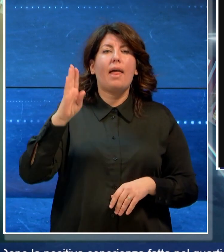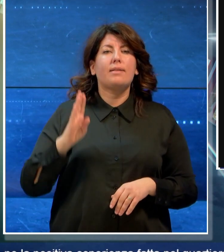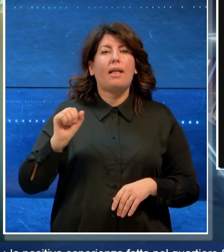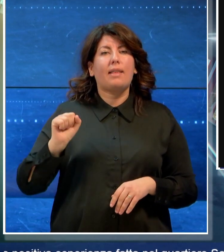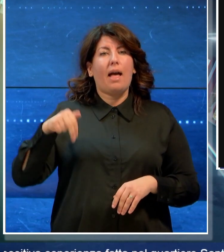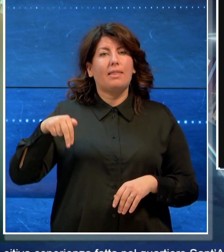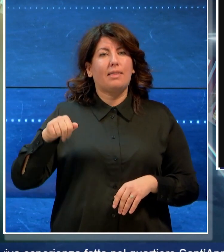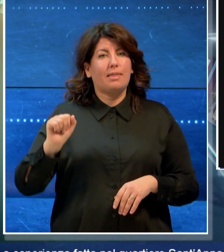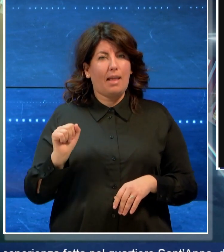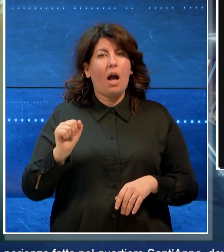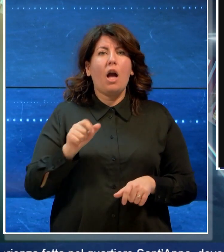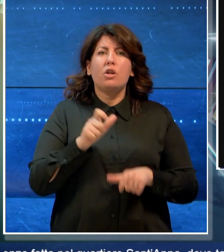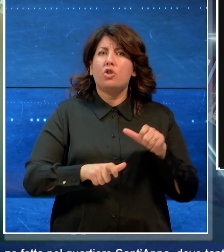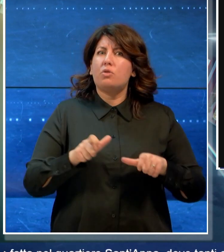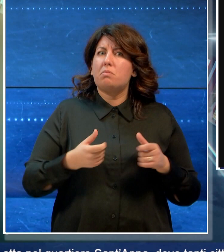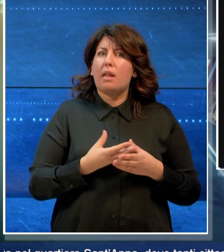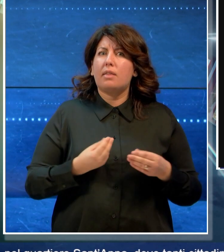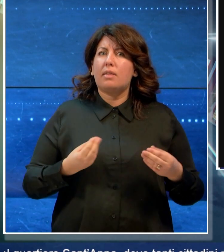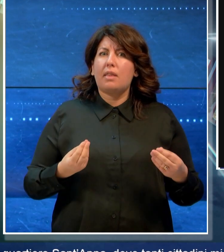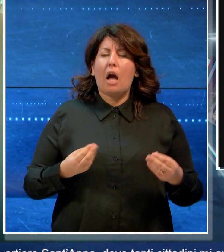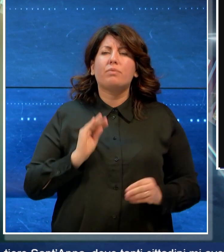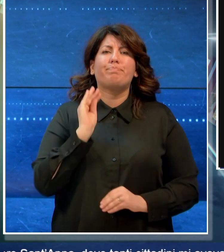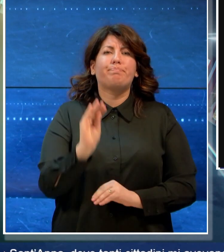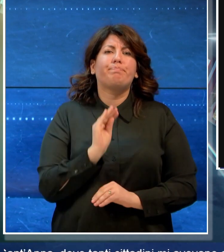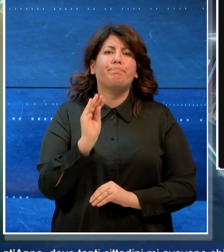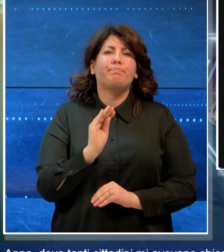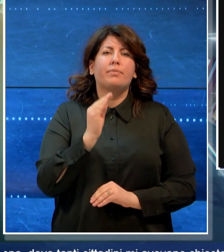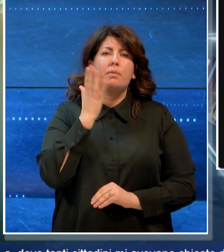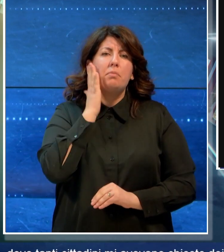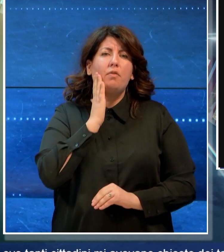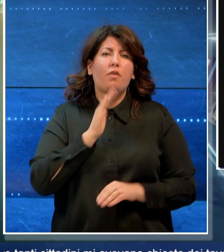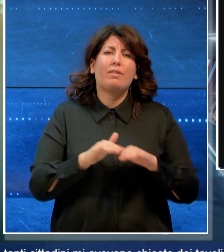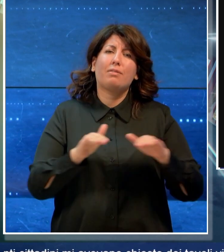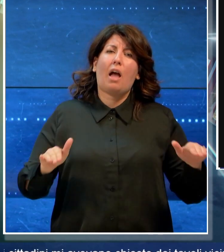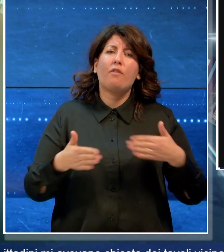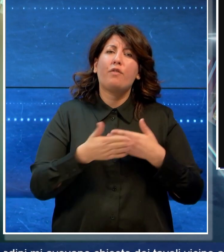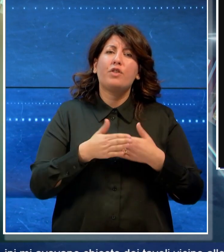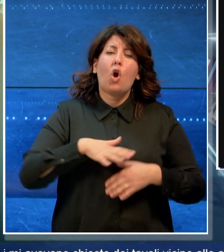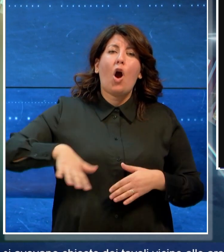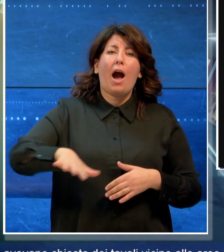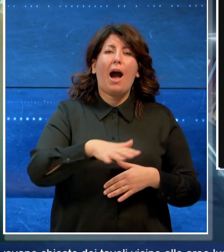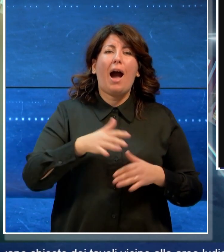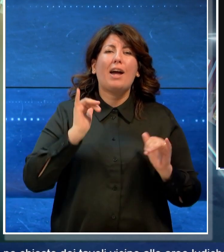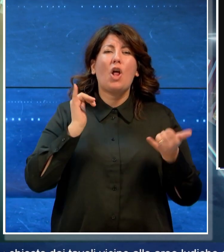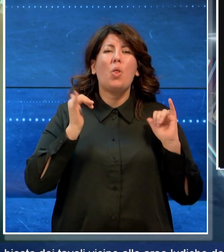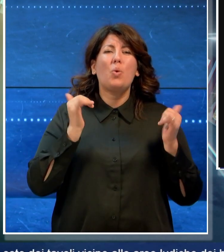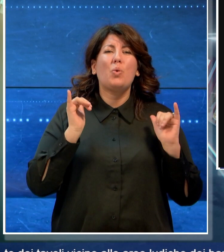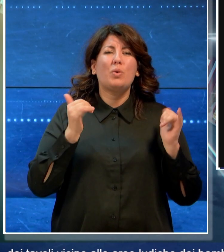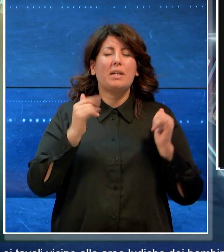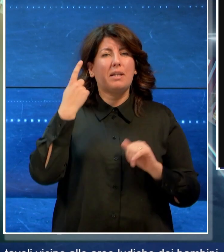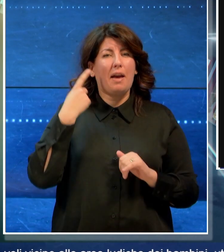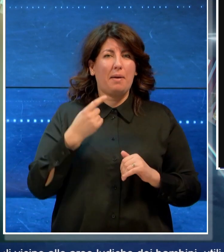dove tanti cittadini mi avevano chiesto dei tavoli vicino alle aree ludiche dei bambini,